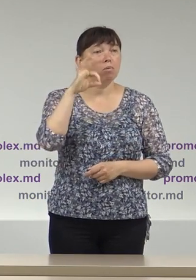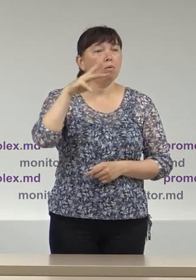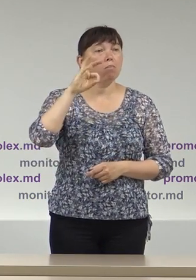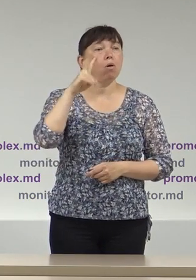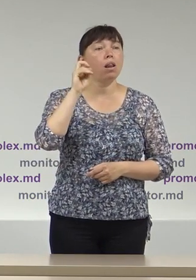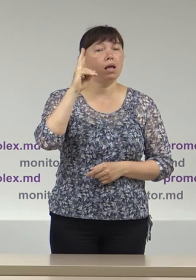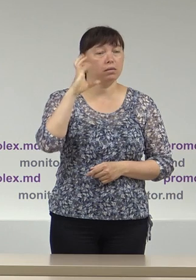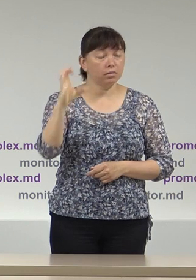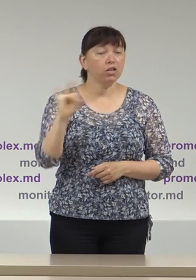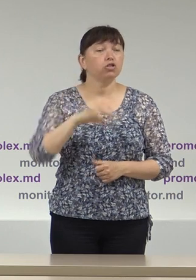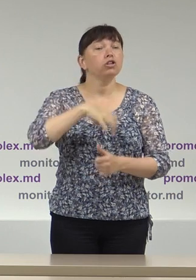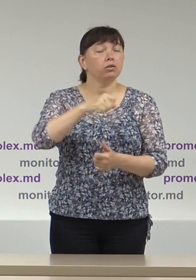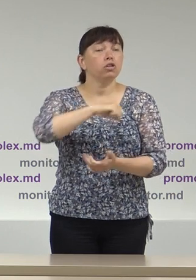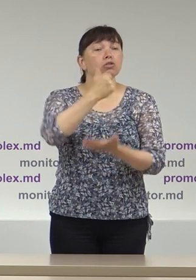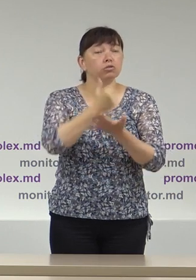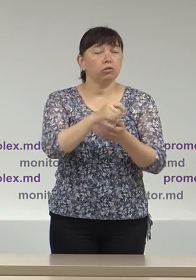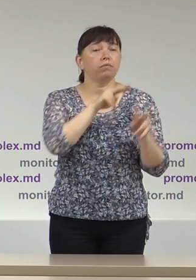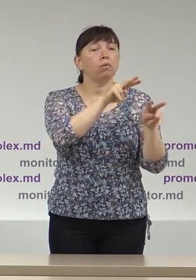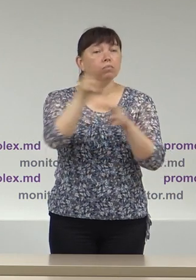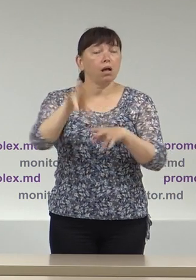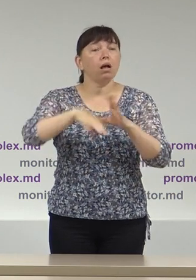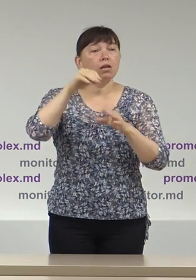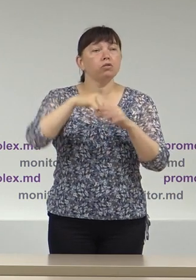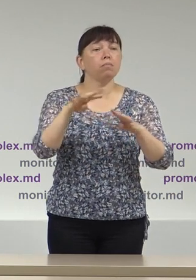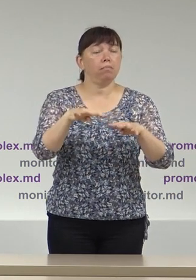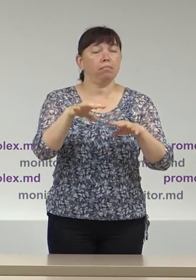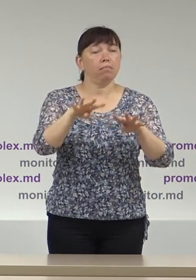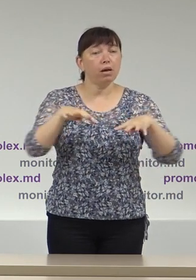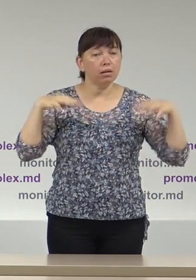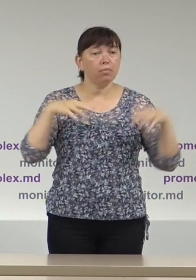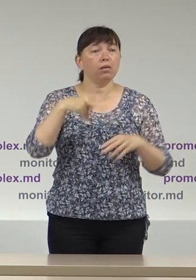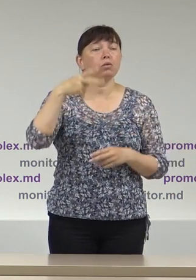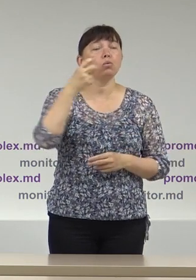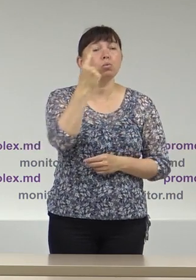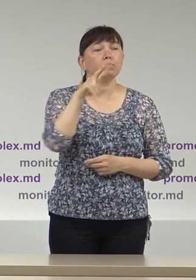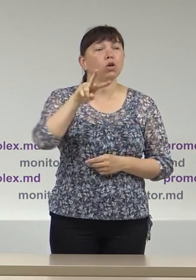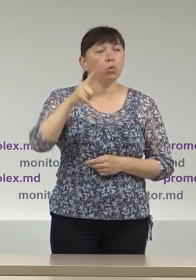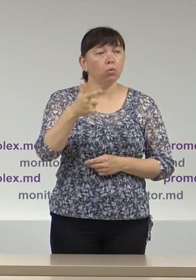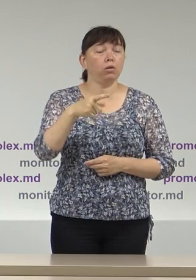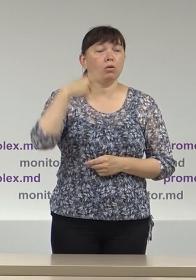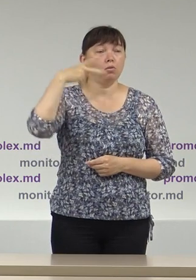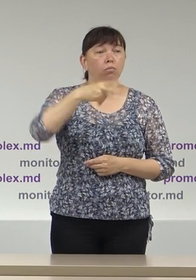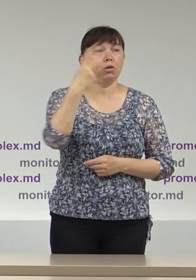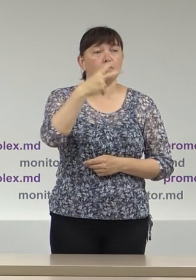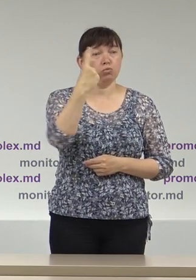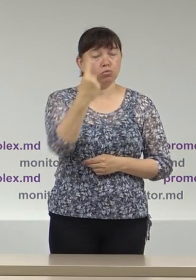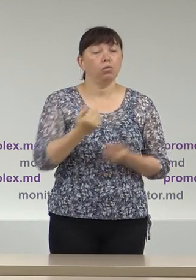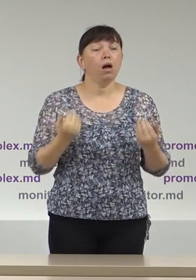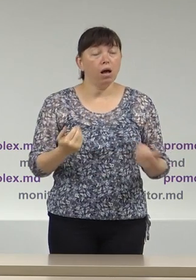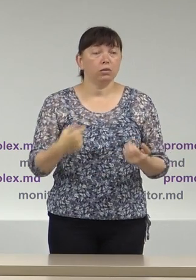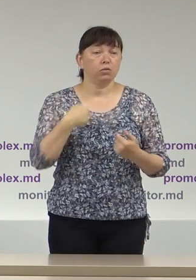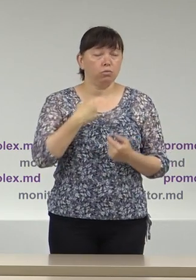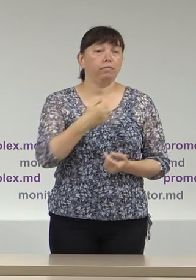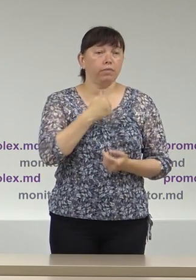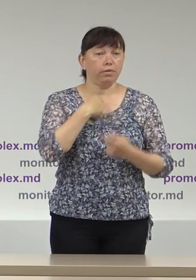șeful misiunii Promolex de observare a legilor parlamentare în Cipati de 11 iulie 2021. Astăzi venim în